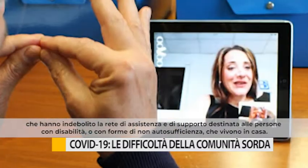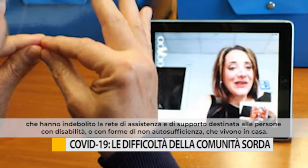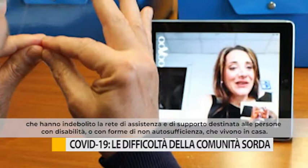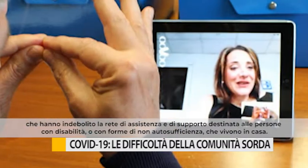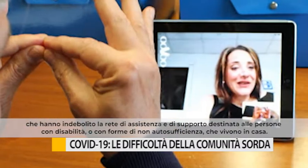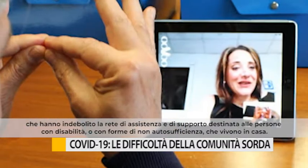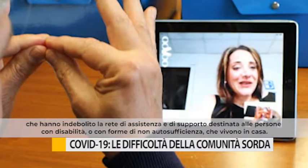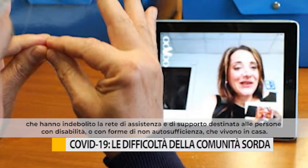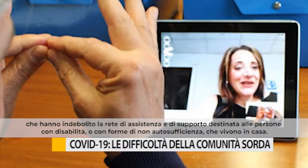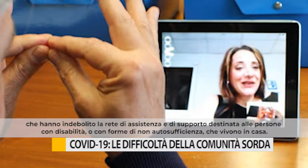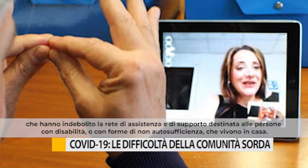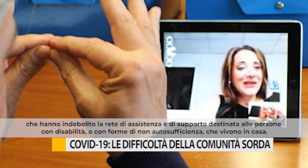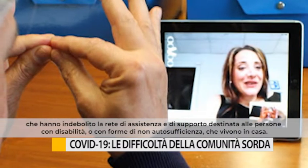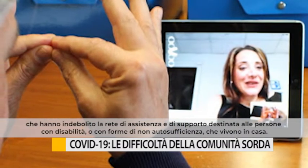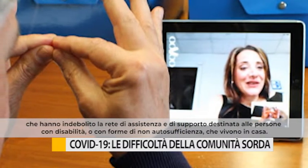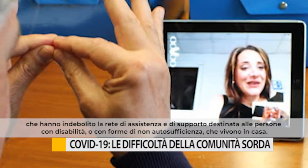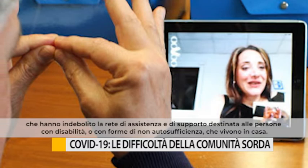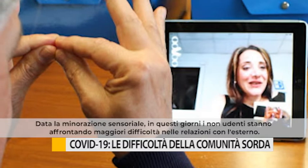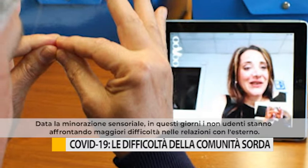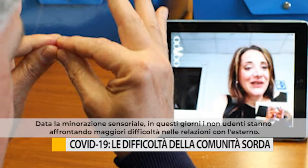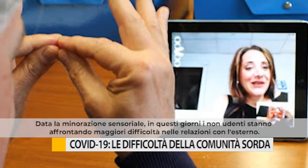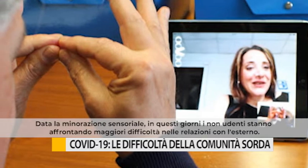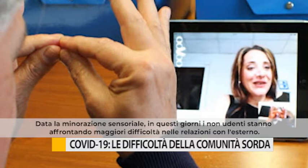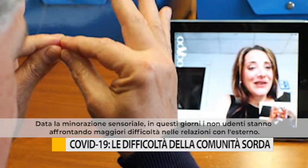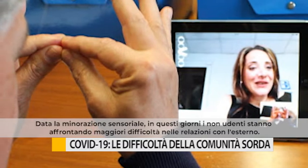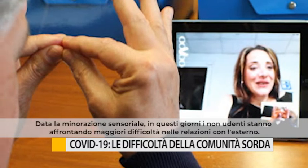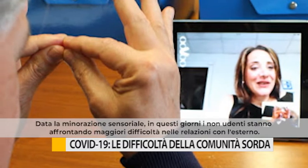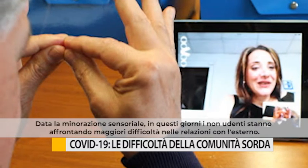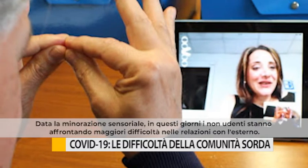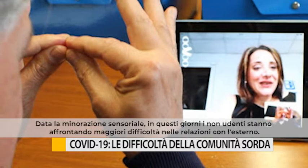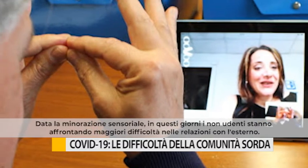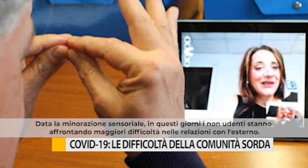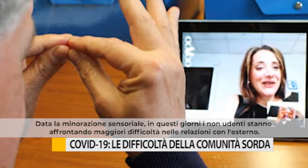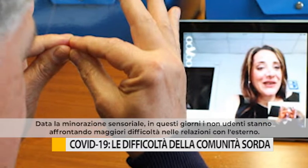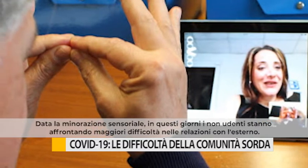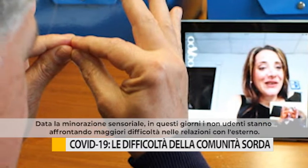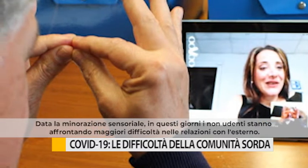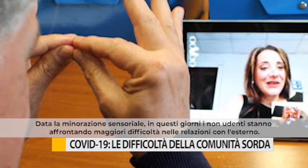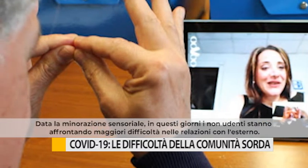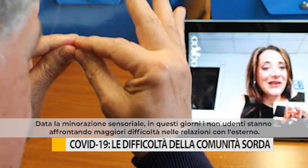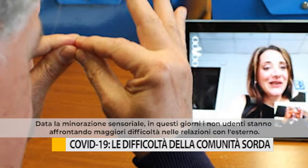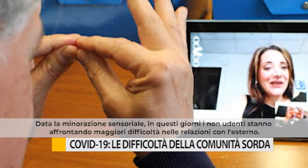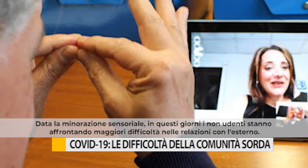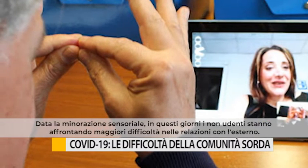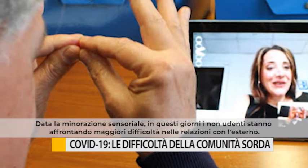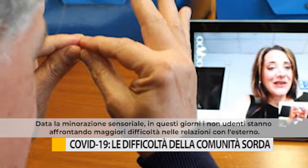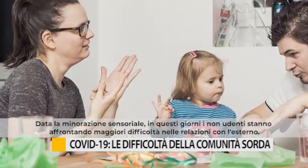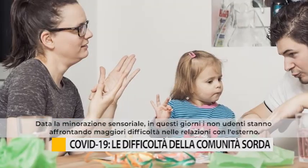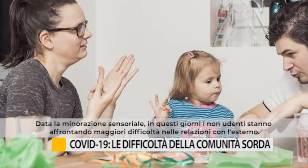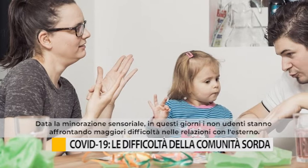non autosufficienza che vivono in casa. Data l'amminorazione sensoriale, in questi giorni i non udenti stanno affrontando maggiori